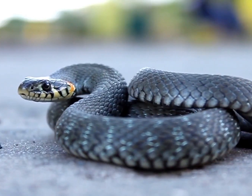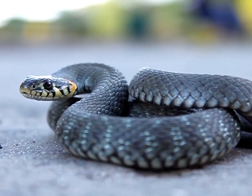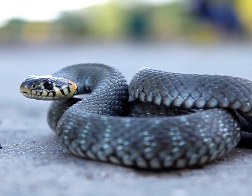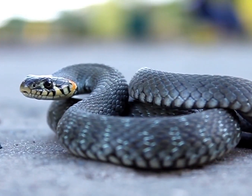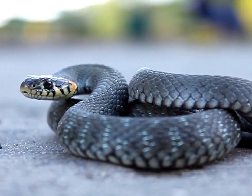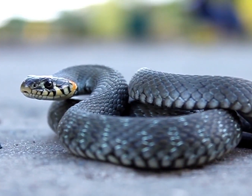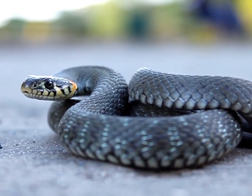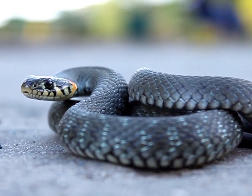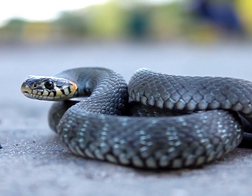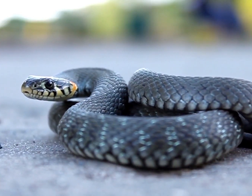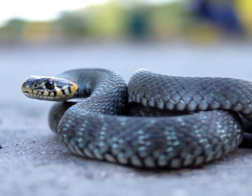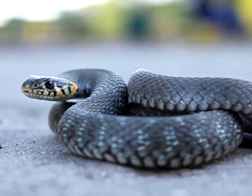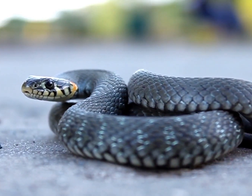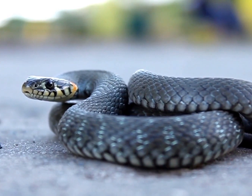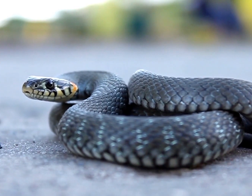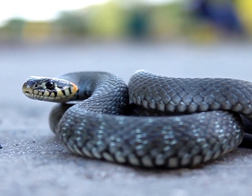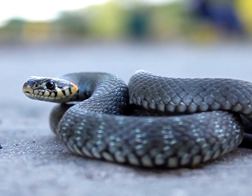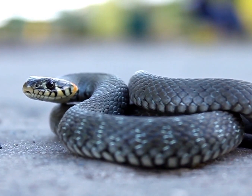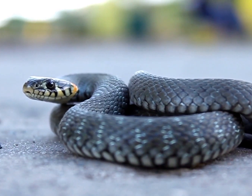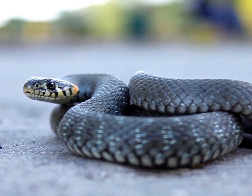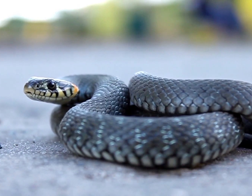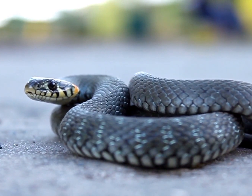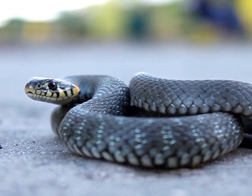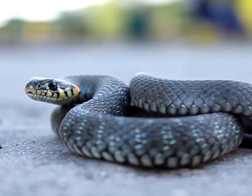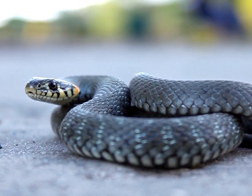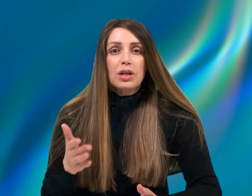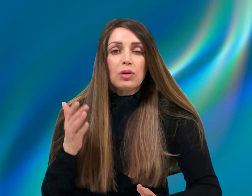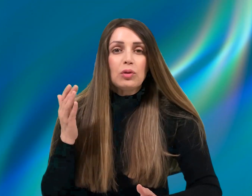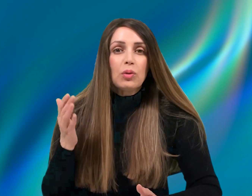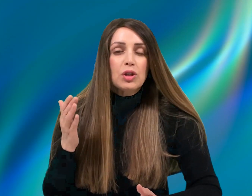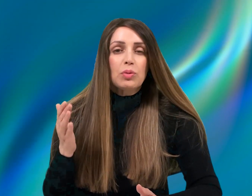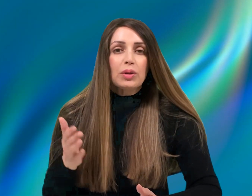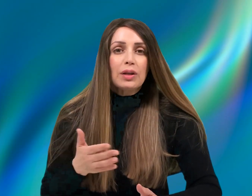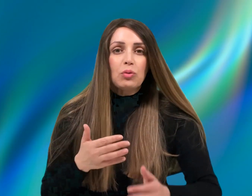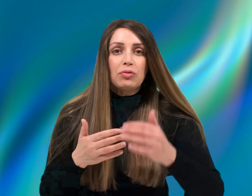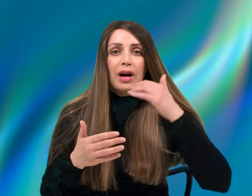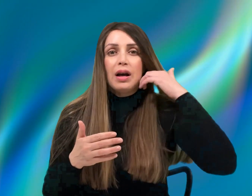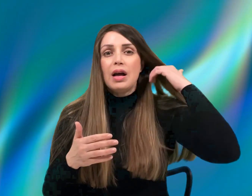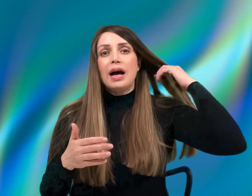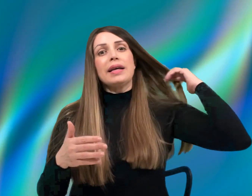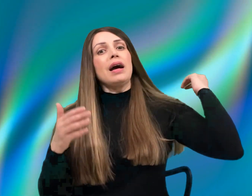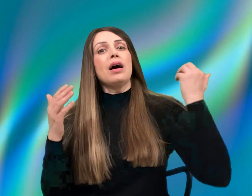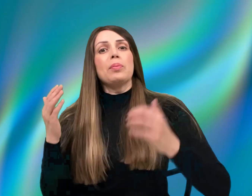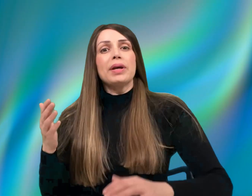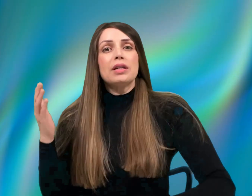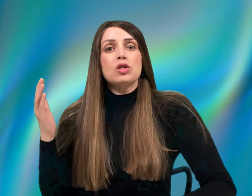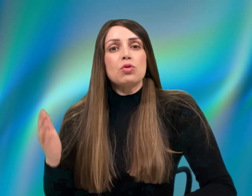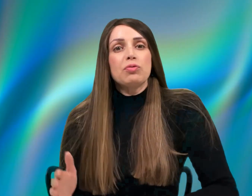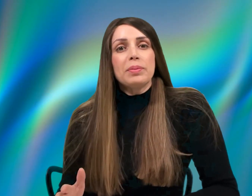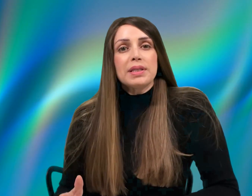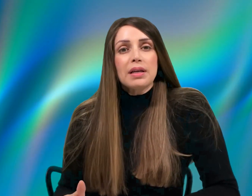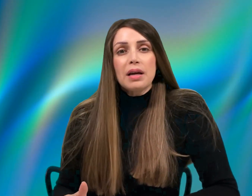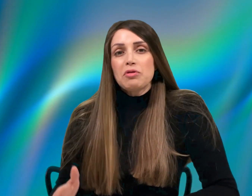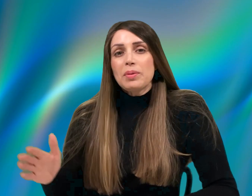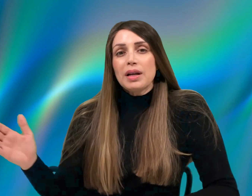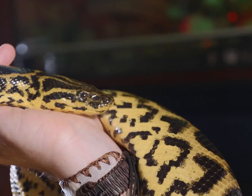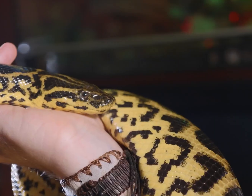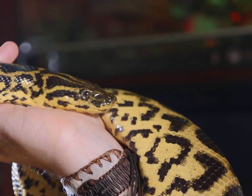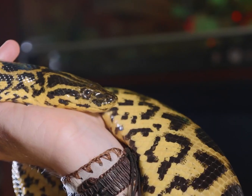לנחש. פרעו לא נבהל, קורא לחרטומים שלו, שידוע שבאותה תקופה היה הרבה קישוף במצרים ואומר להם, יאללה,